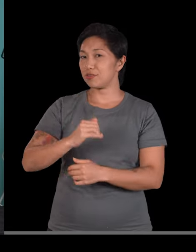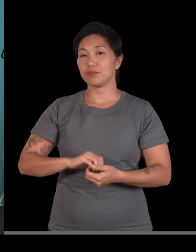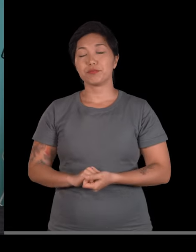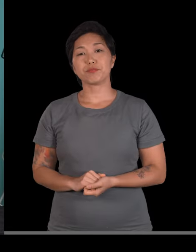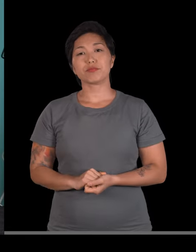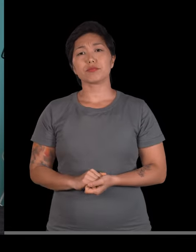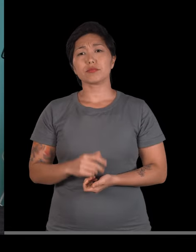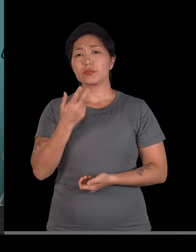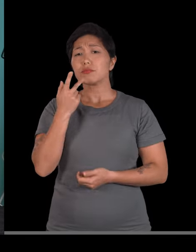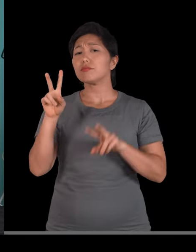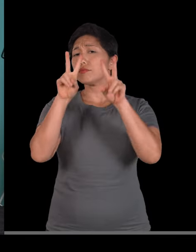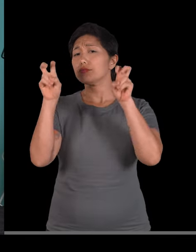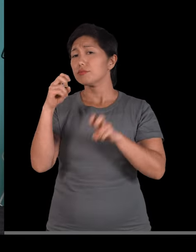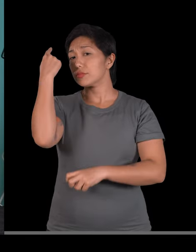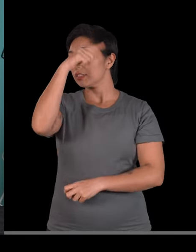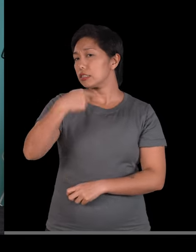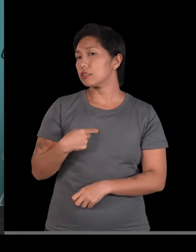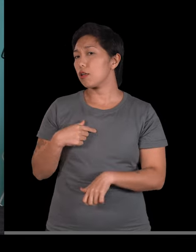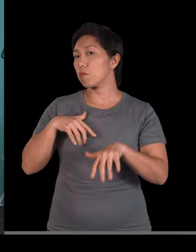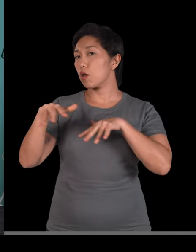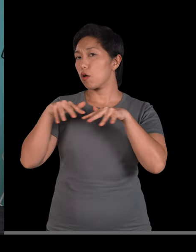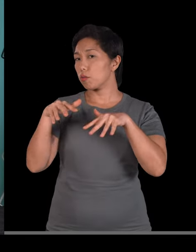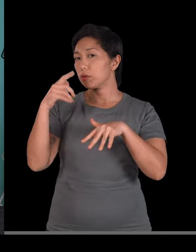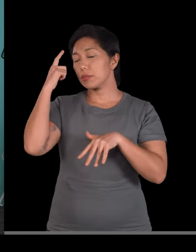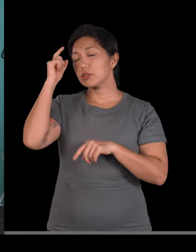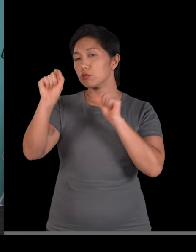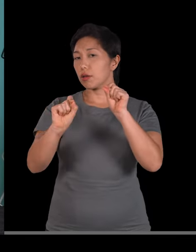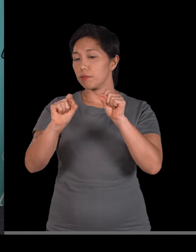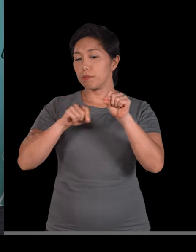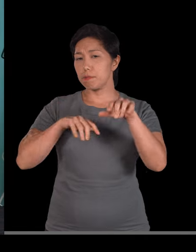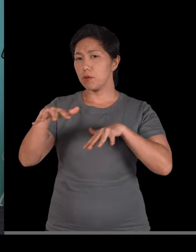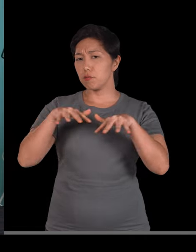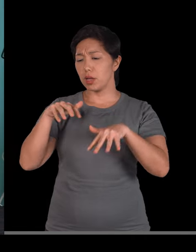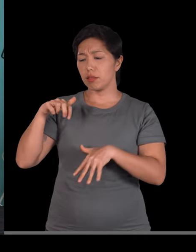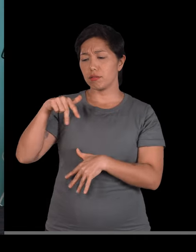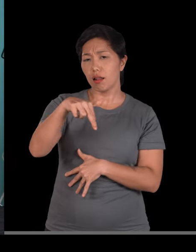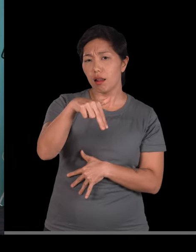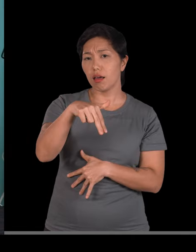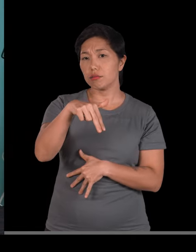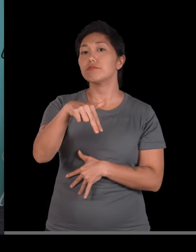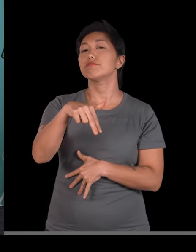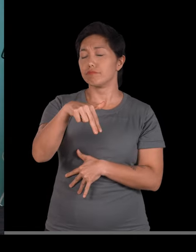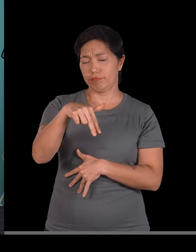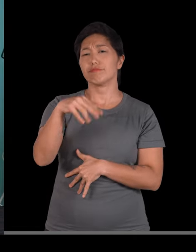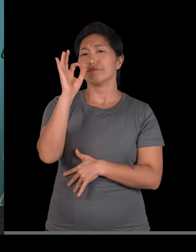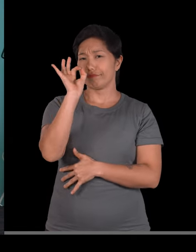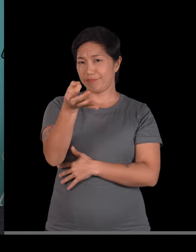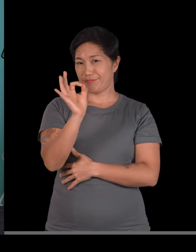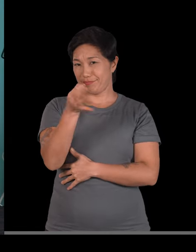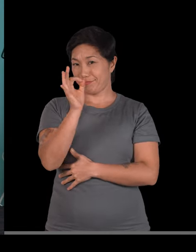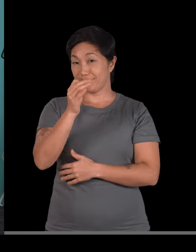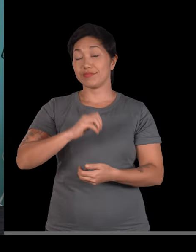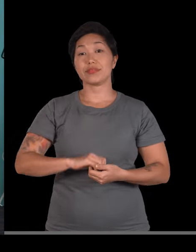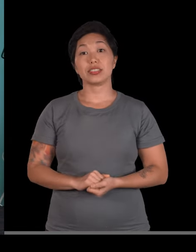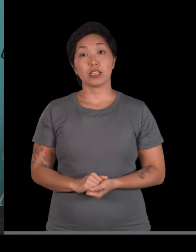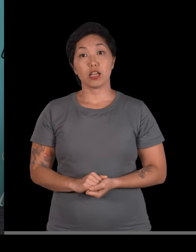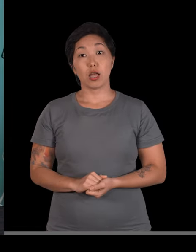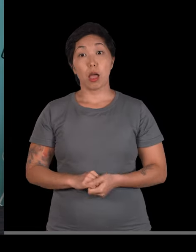E quando a gente fala de sistema locomotor, você pensa em locomoção, se mexer, se movimentar, e é isso aí. A